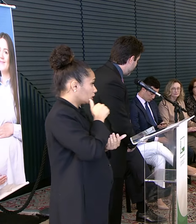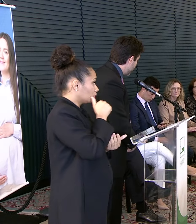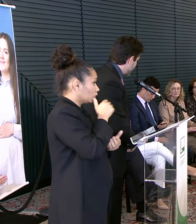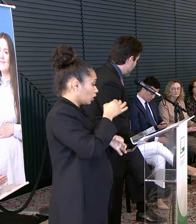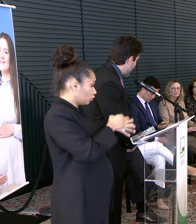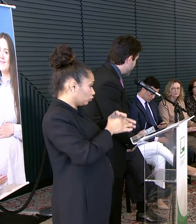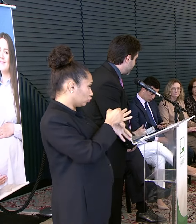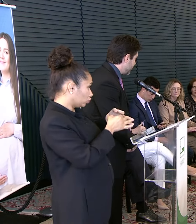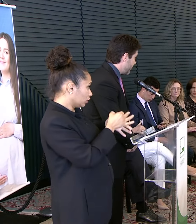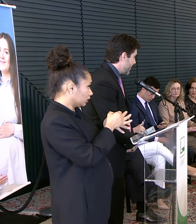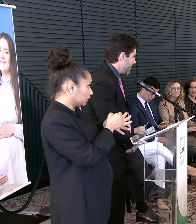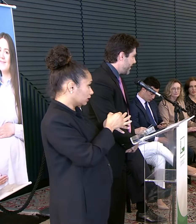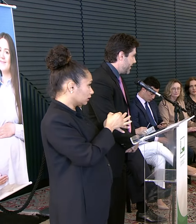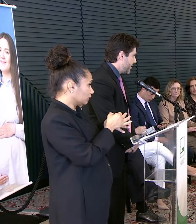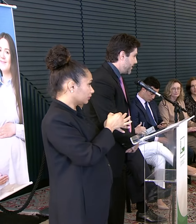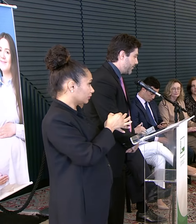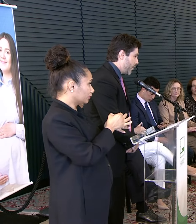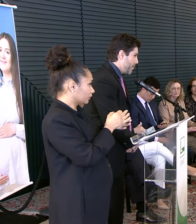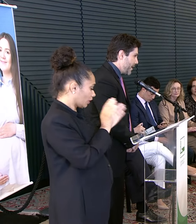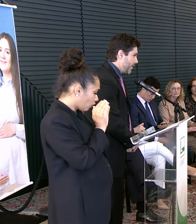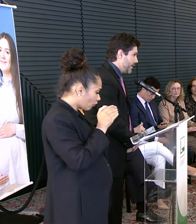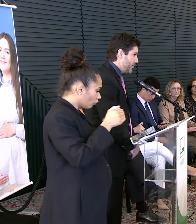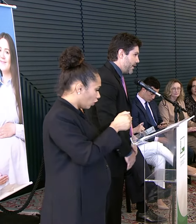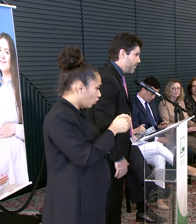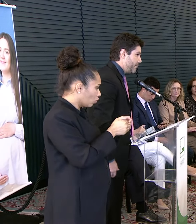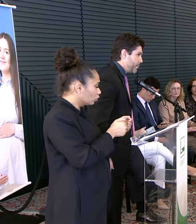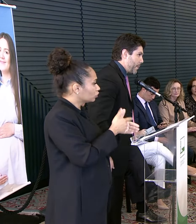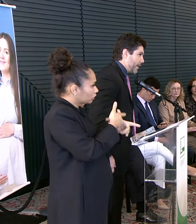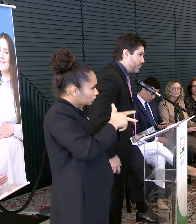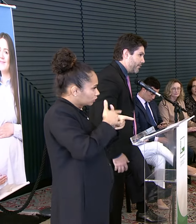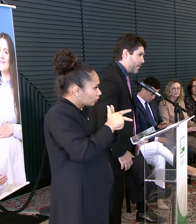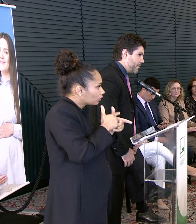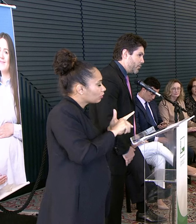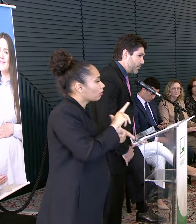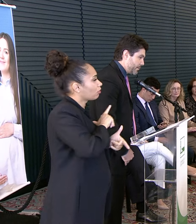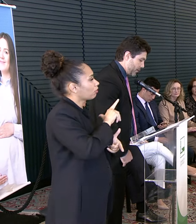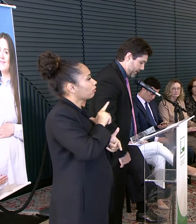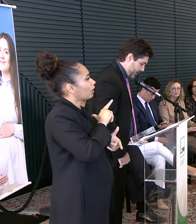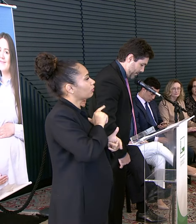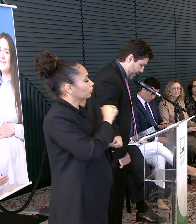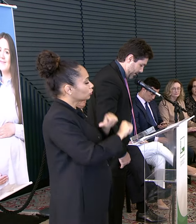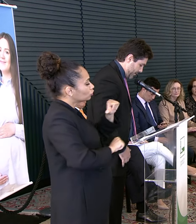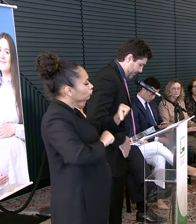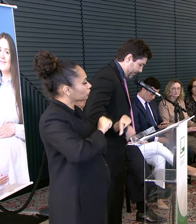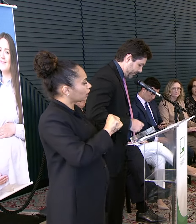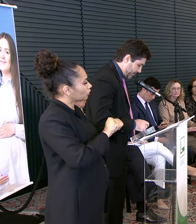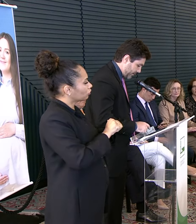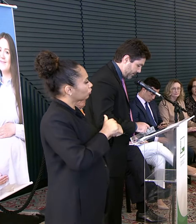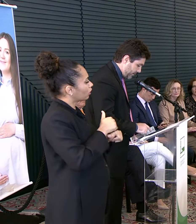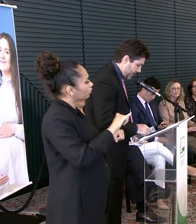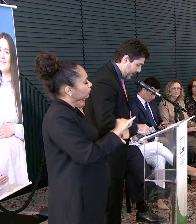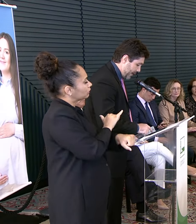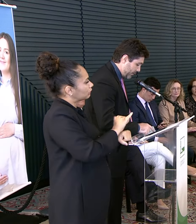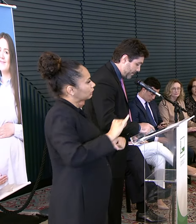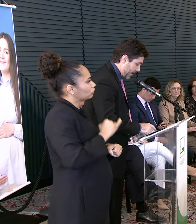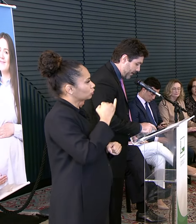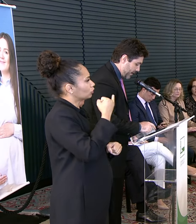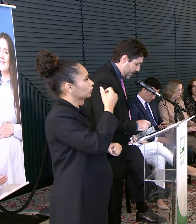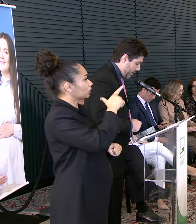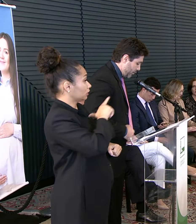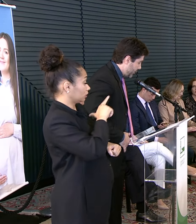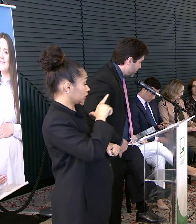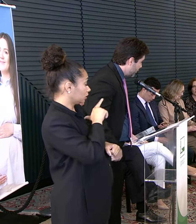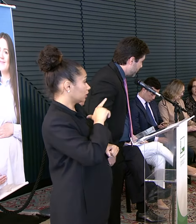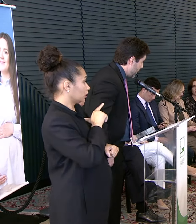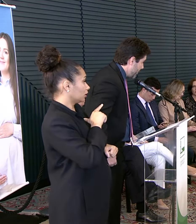responsáveis Pelos casos Isso tem transformado a região De uma forma muito importante mesmo Temos também